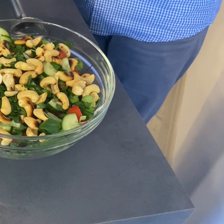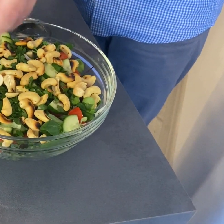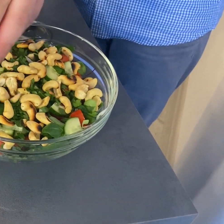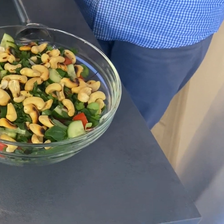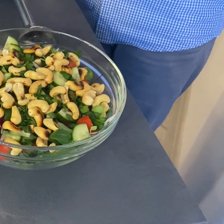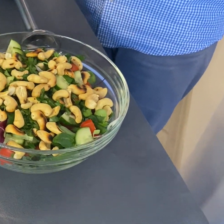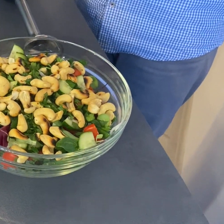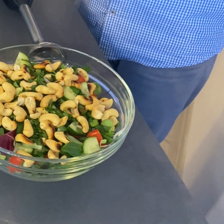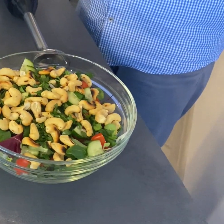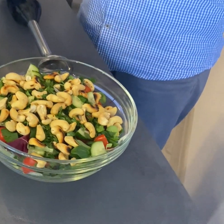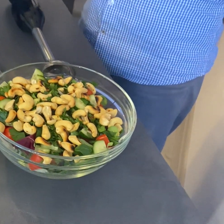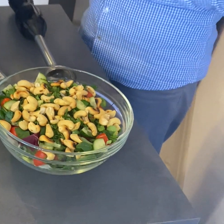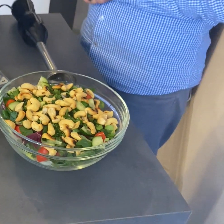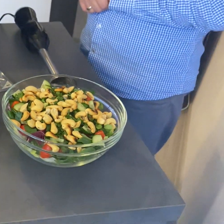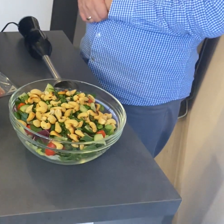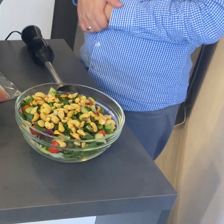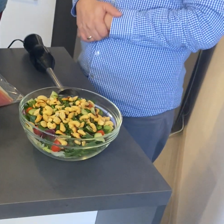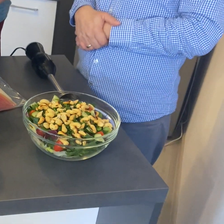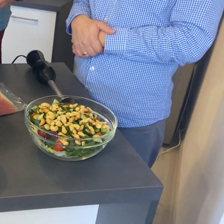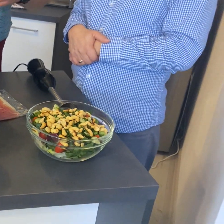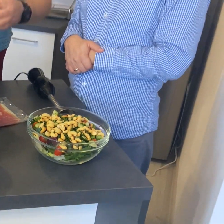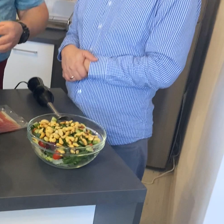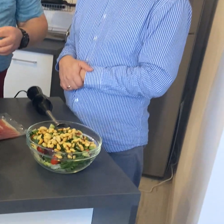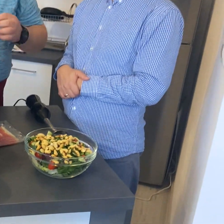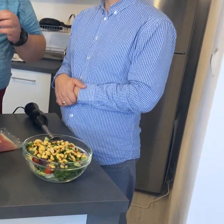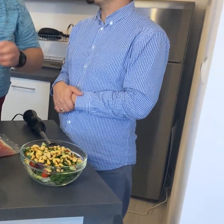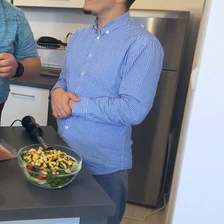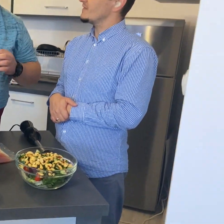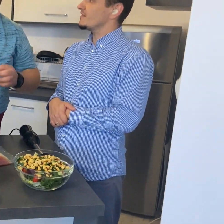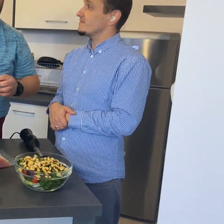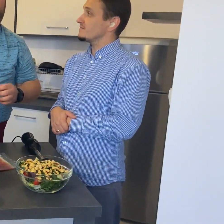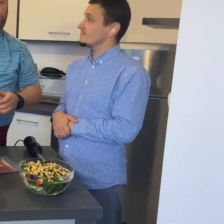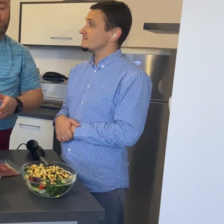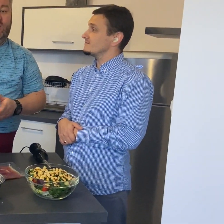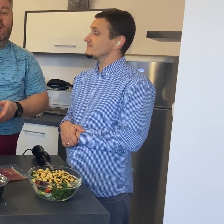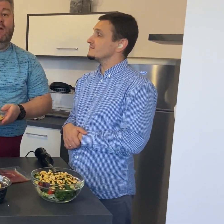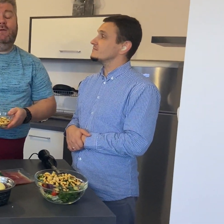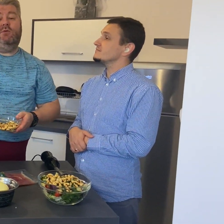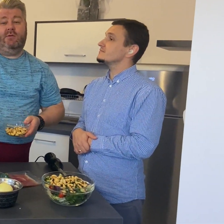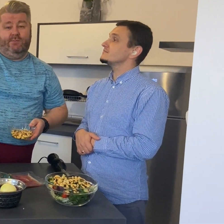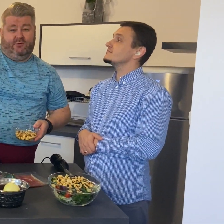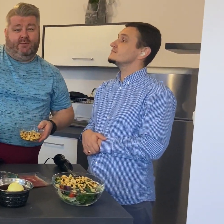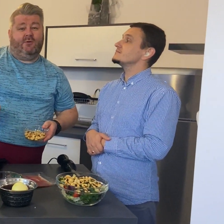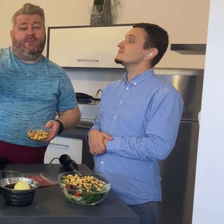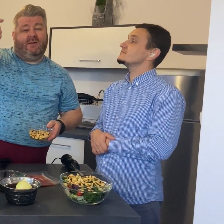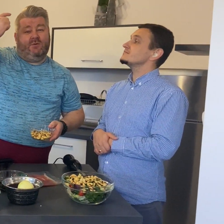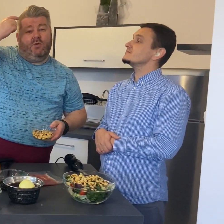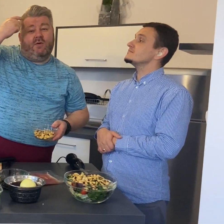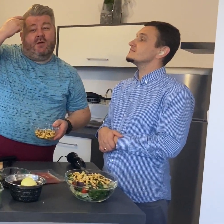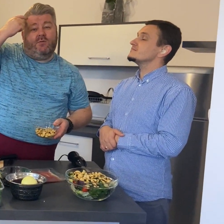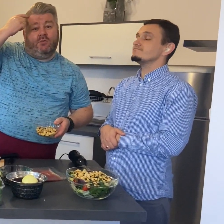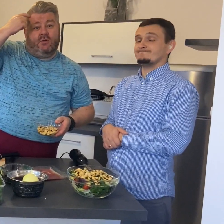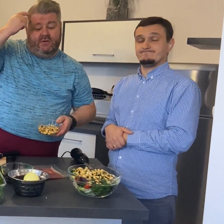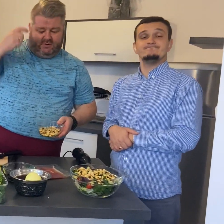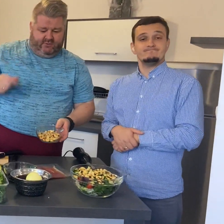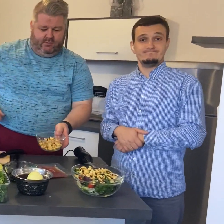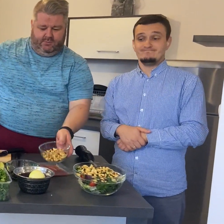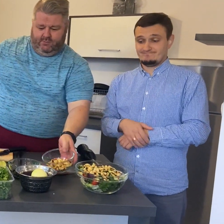orzechy są bardzo zdrowe pozawierają niezbędne, nienasycone kwasy tłuszczowe które są potrzebne do prawidłowo jego funkcjonowania naszego mózgu